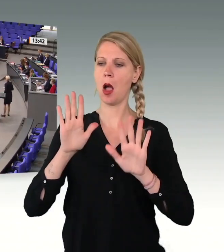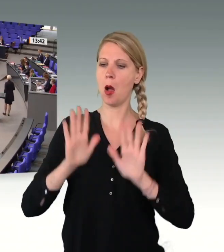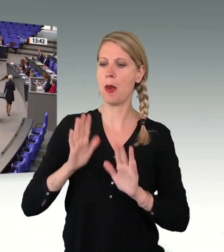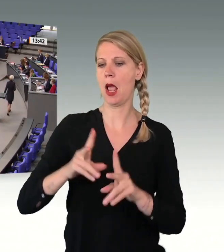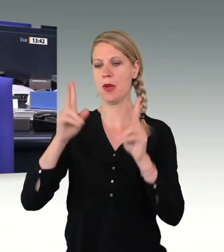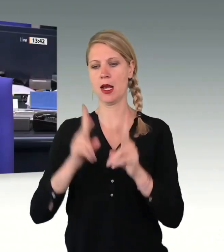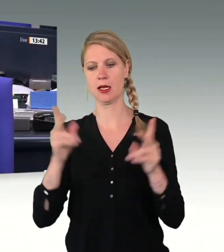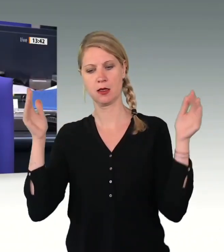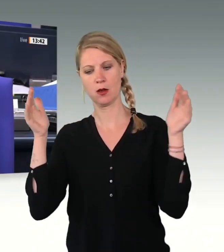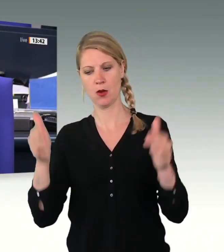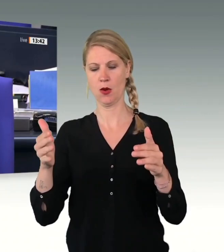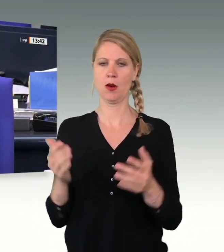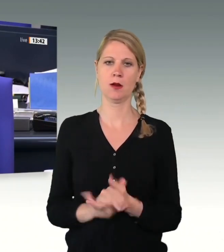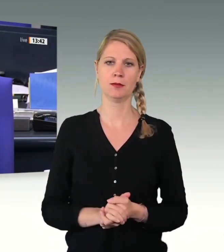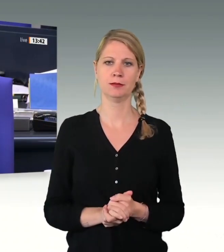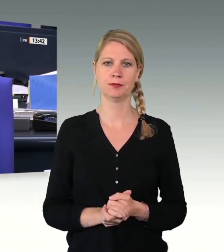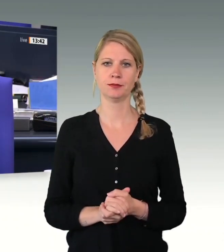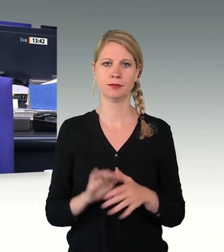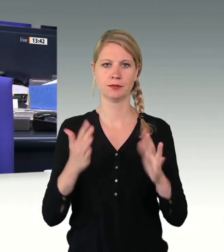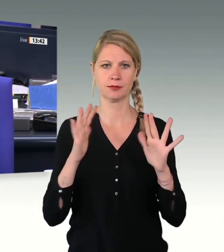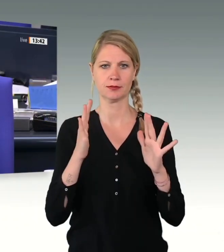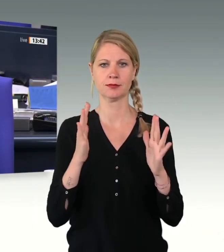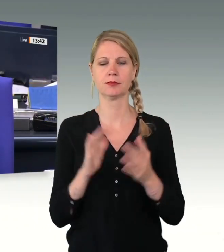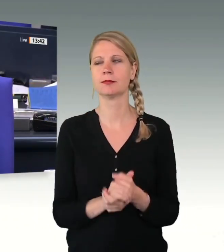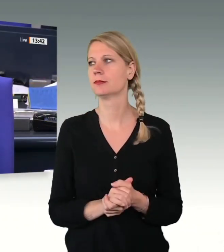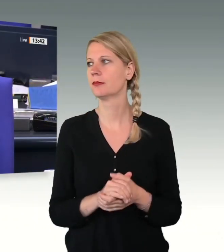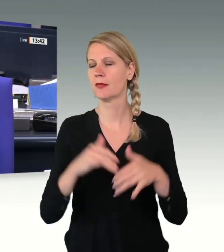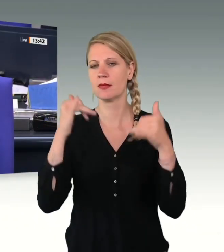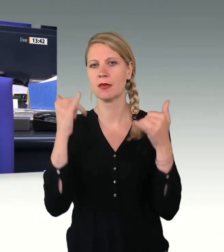Das Wort hat der Kollege Stephan Thomae für die FDP-Fraktion.